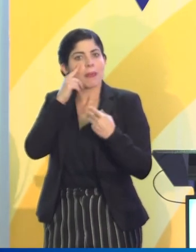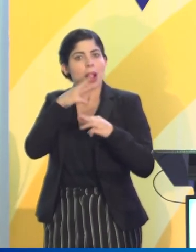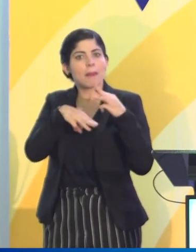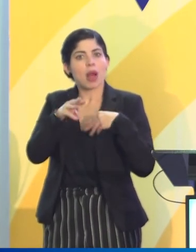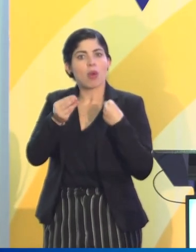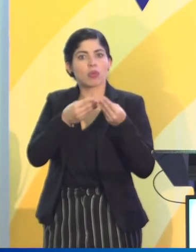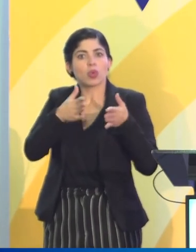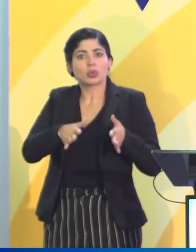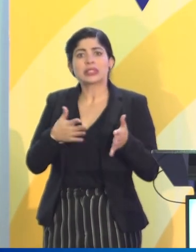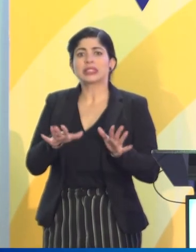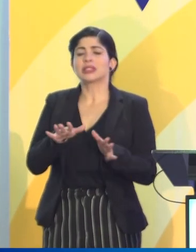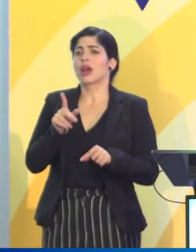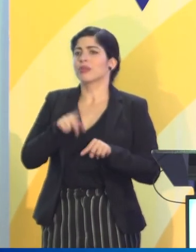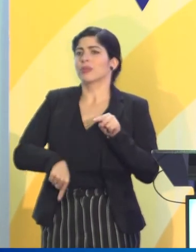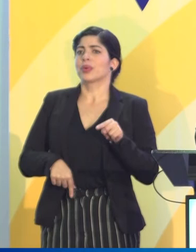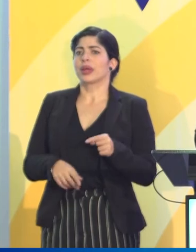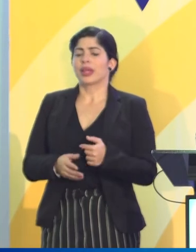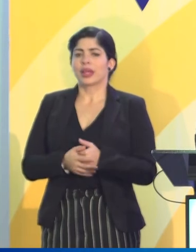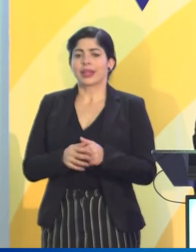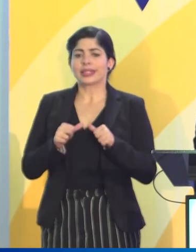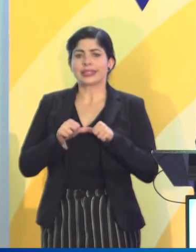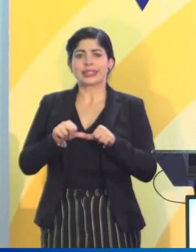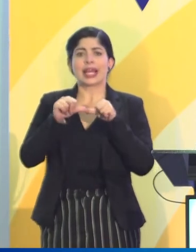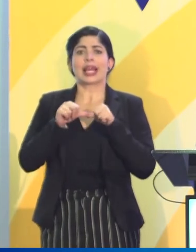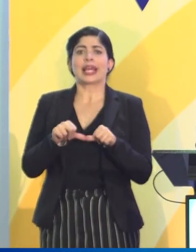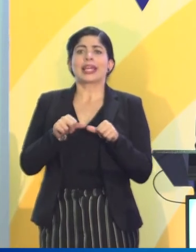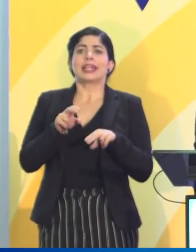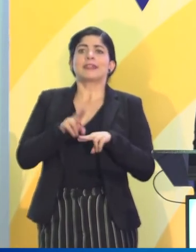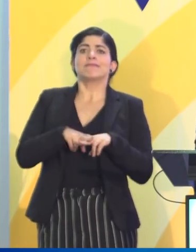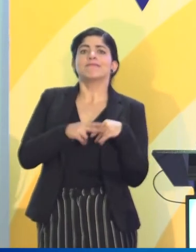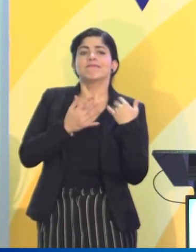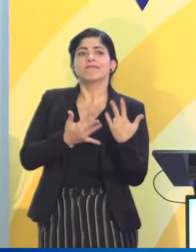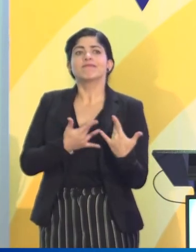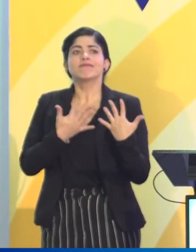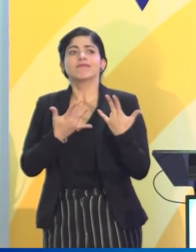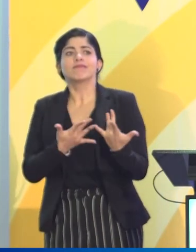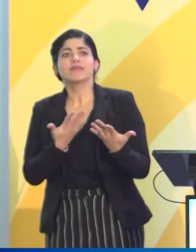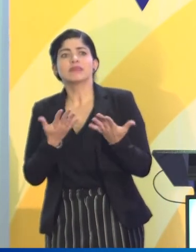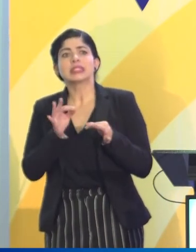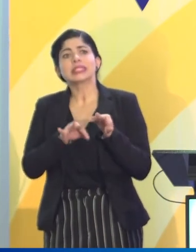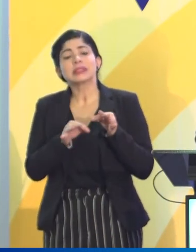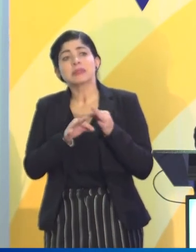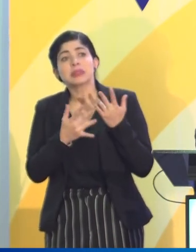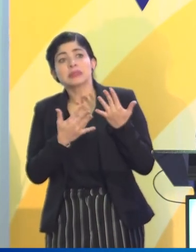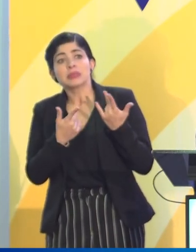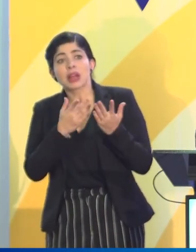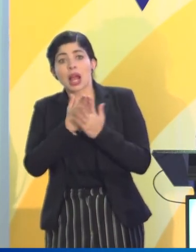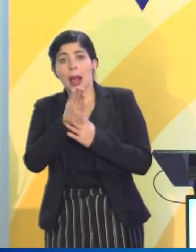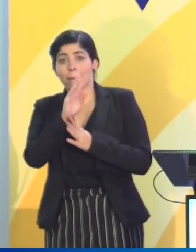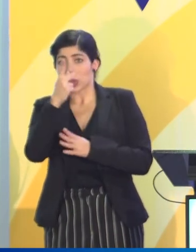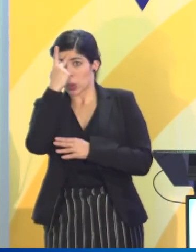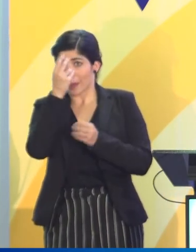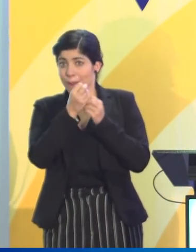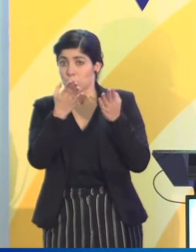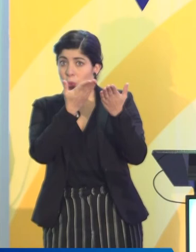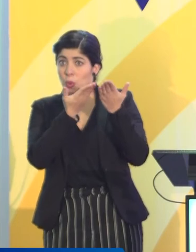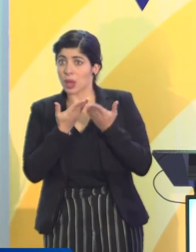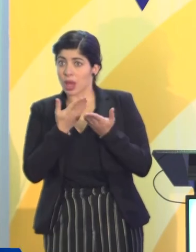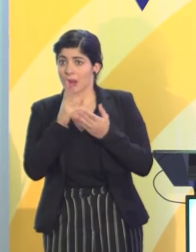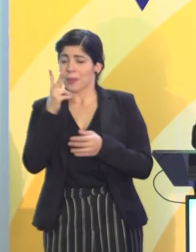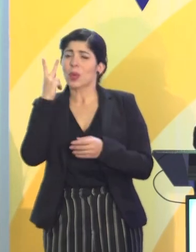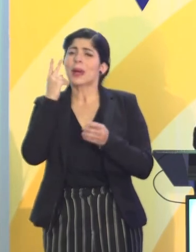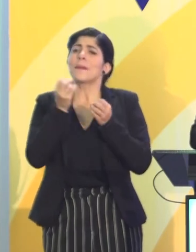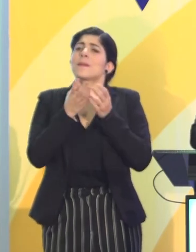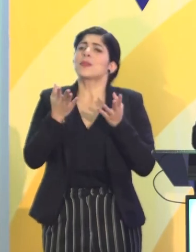mercados productivos, ya no vamos a poder seguir esperando que simplemente sea a través de la política pública. La